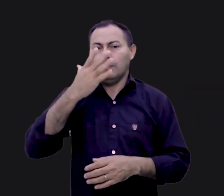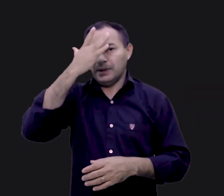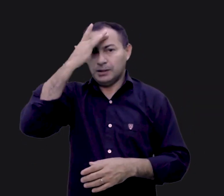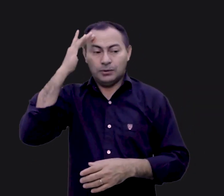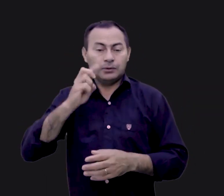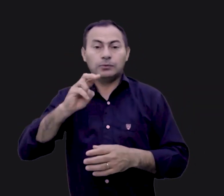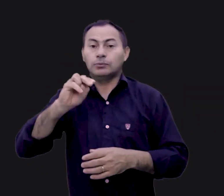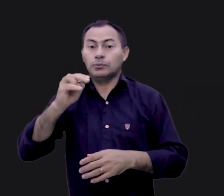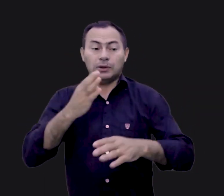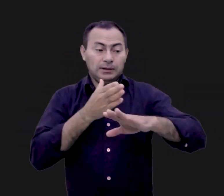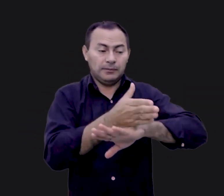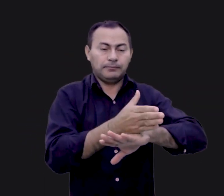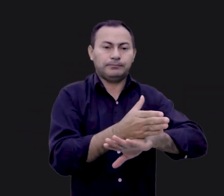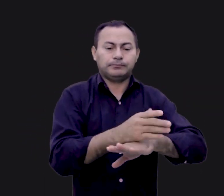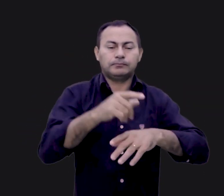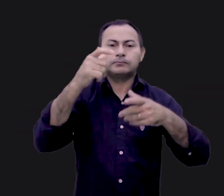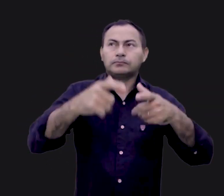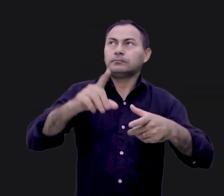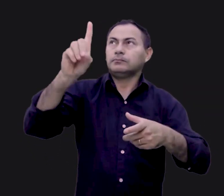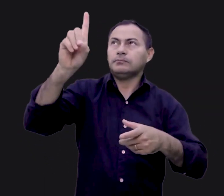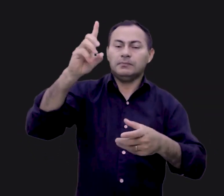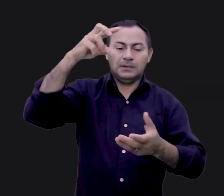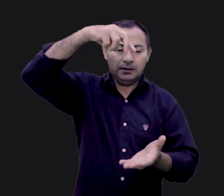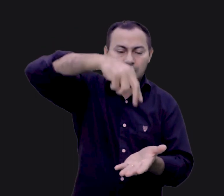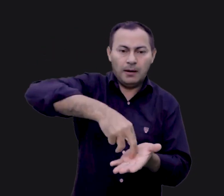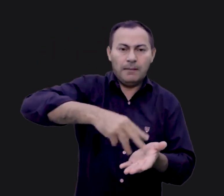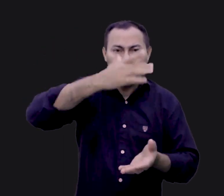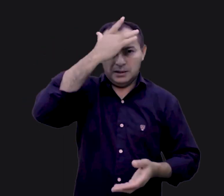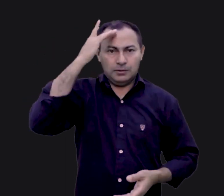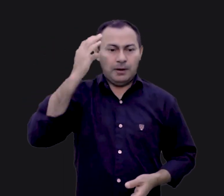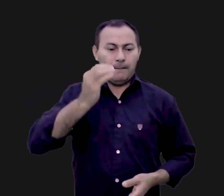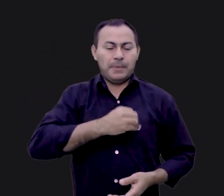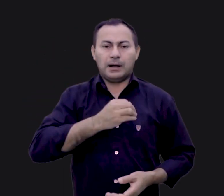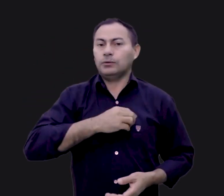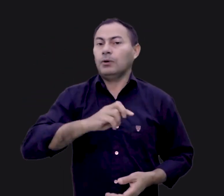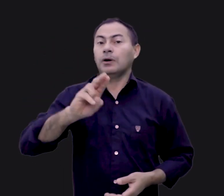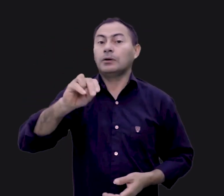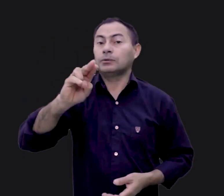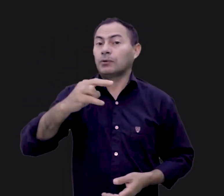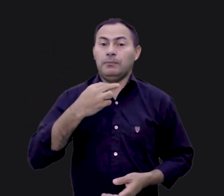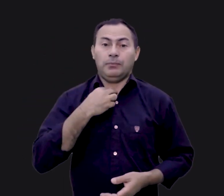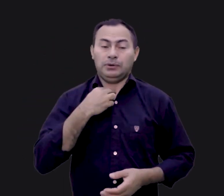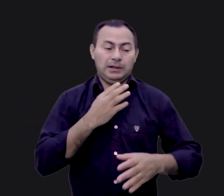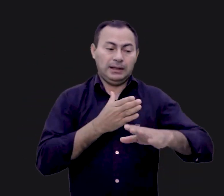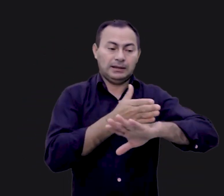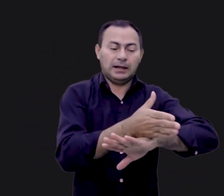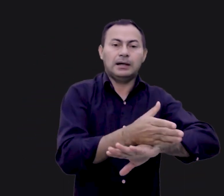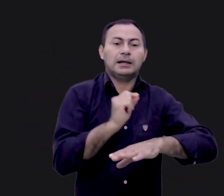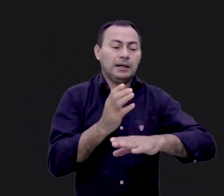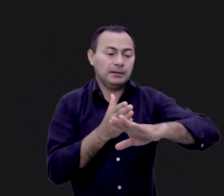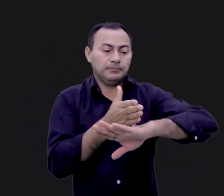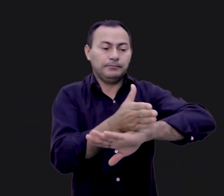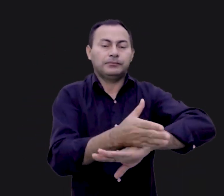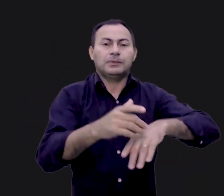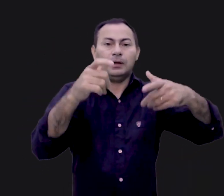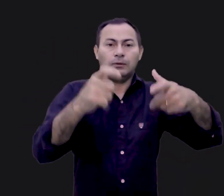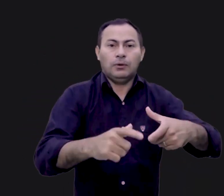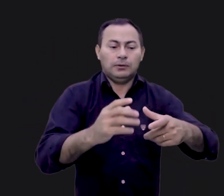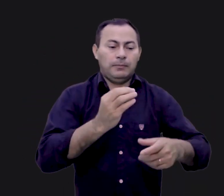adoração. No compartimento onde Deus se fazia presente, o pecador nunca poderia entrar. Quem entrava no lugar do